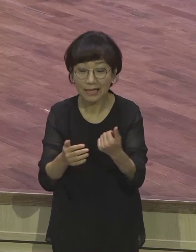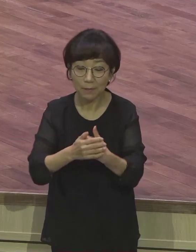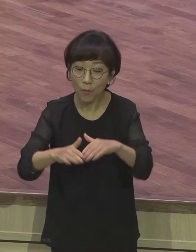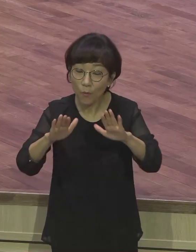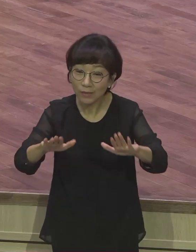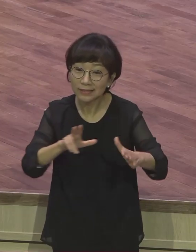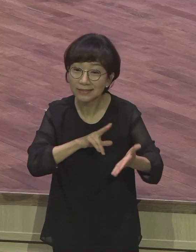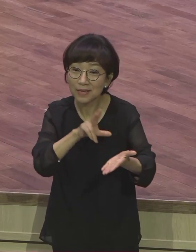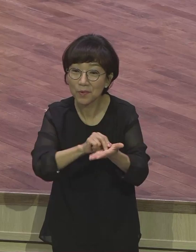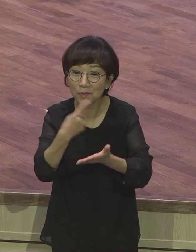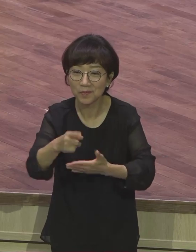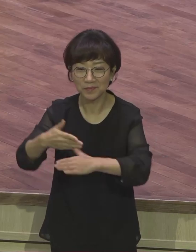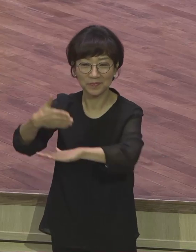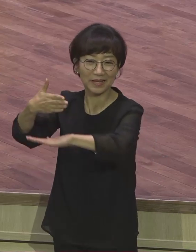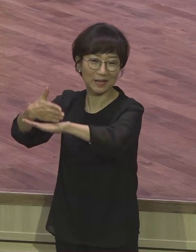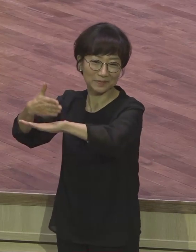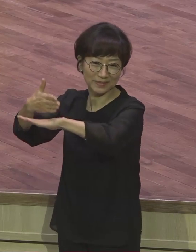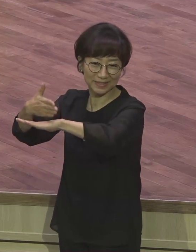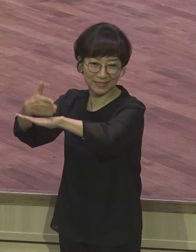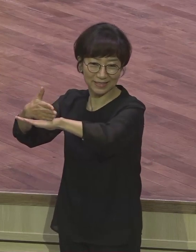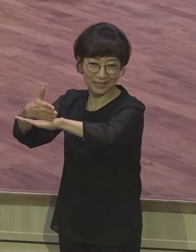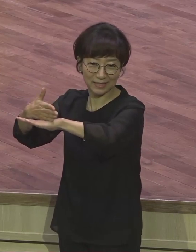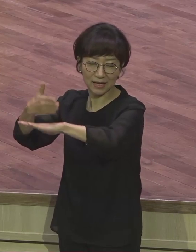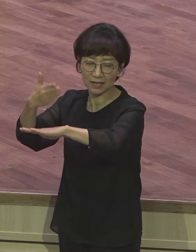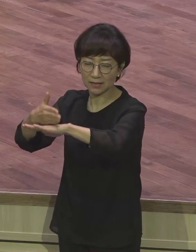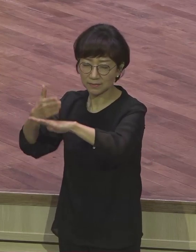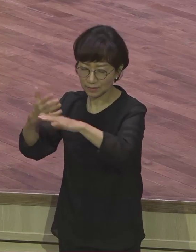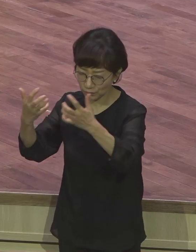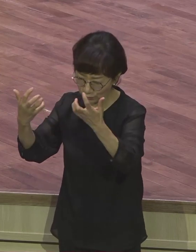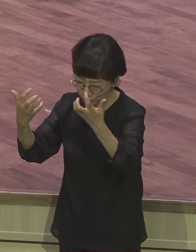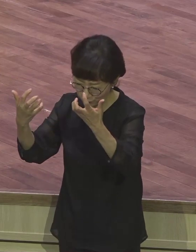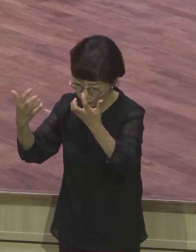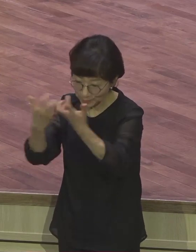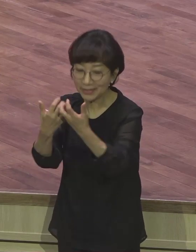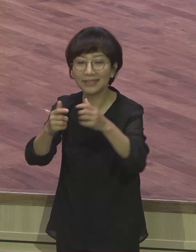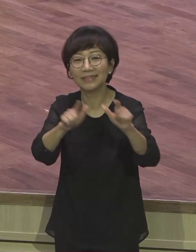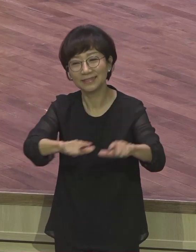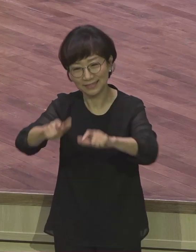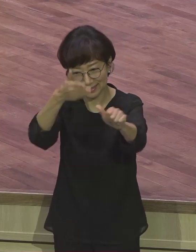무례요. 감사로 충만한 인생을 살아야 돼요. 이제 감사로 다 끝났어요. 영증문제.